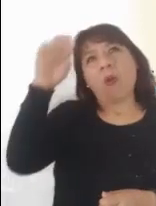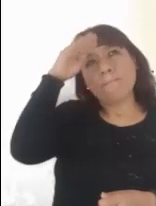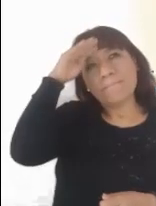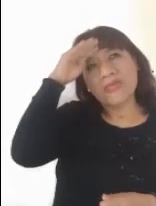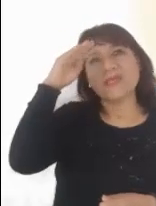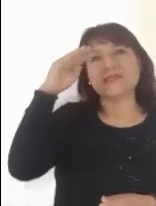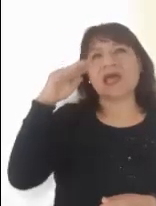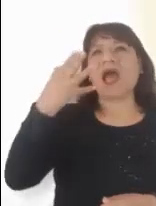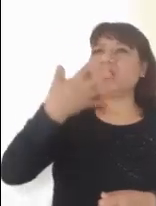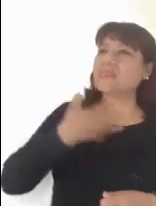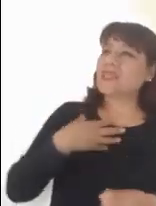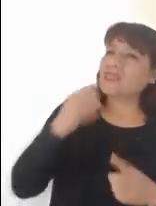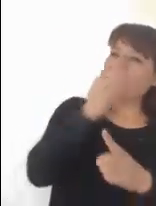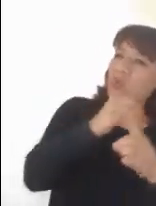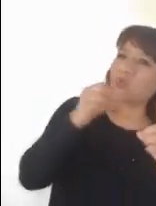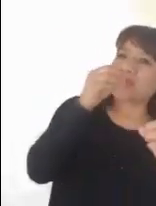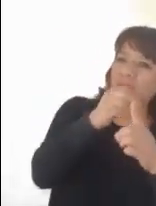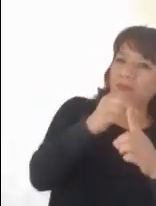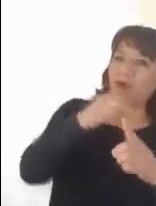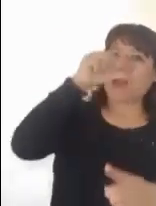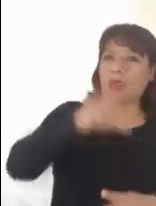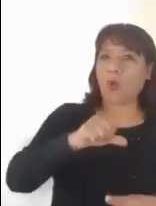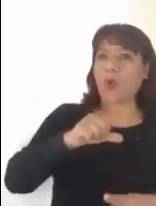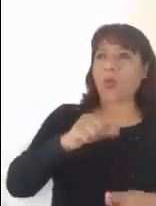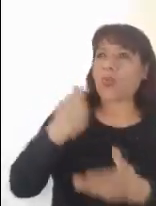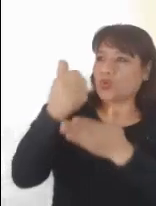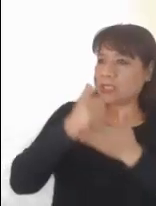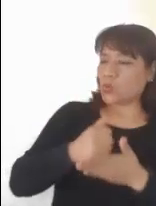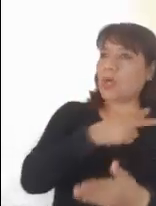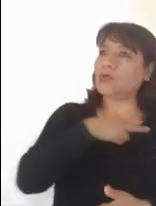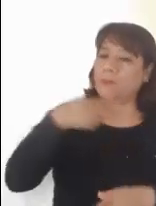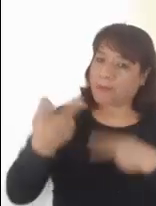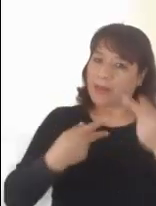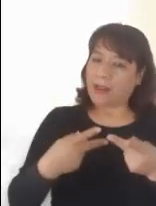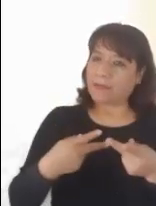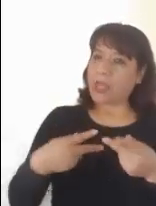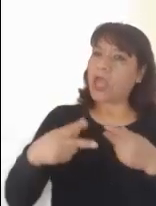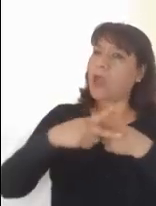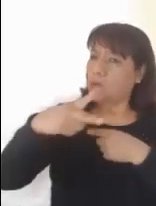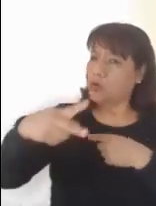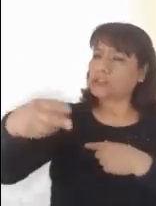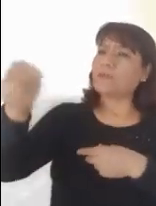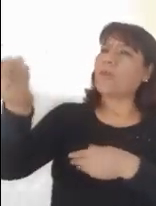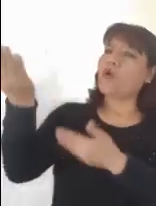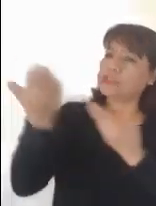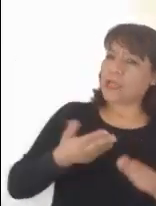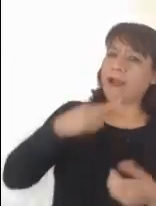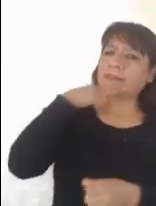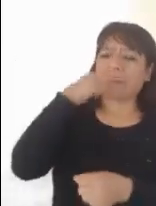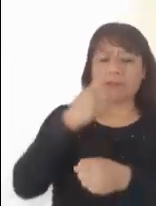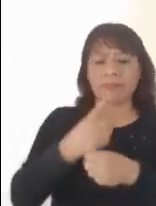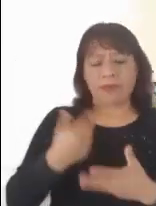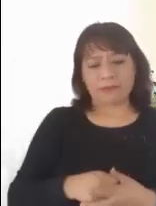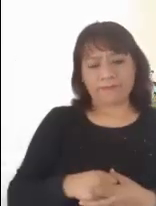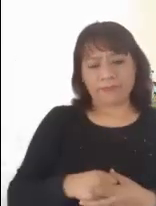objetivo que hoy nos puede ayudar en nuestra preparación para la Navidad. Y ya el número de personajes nos